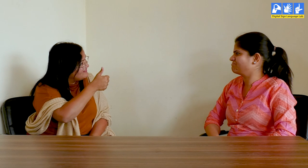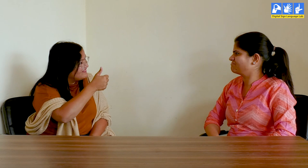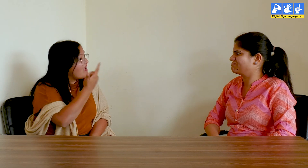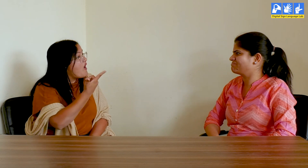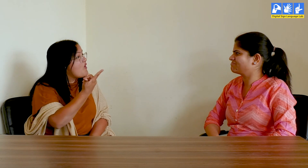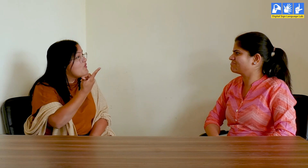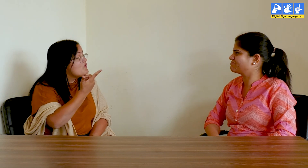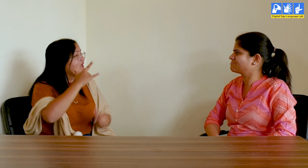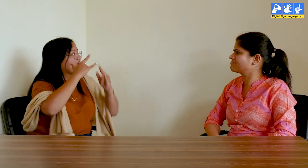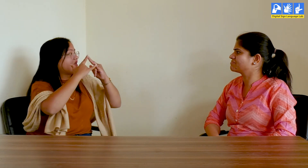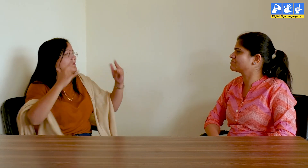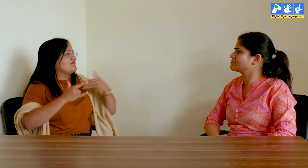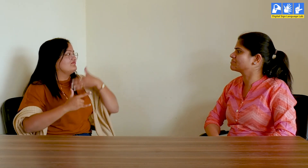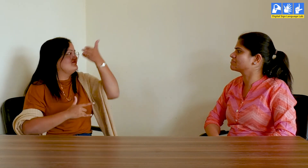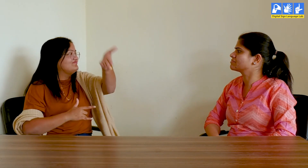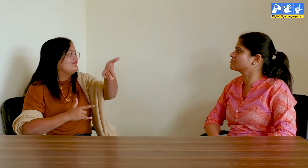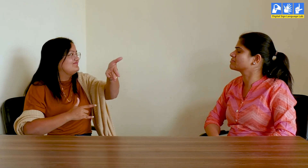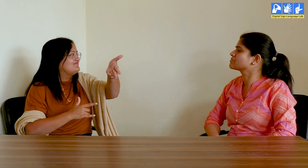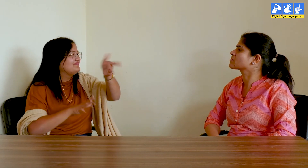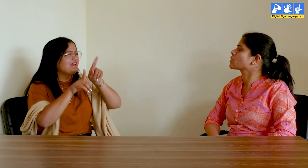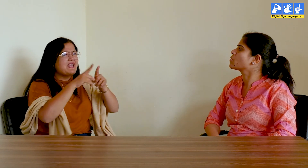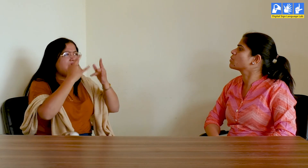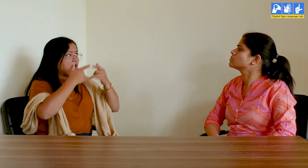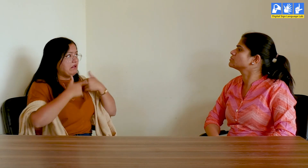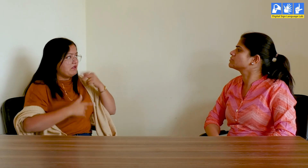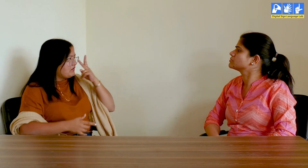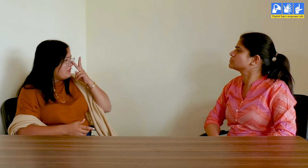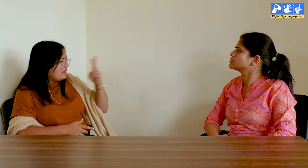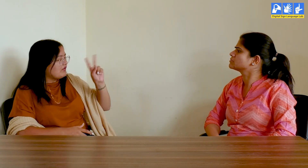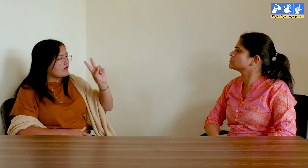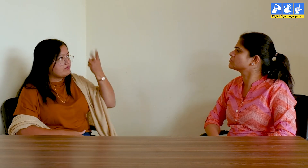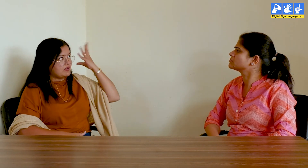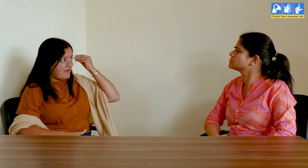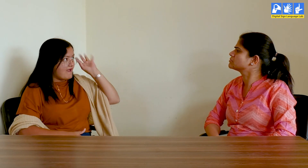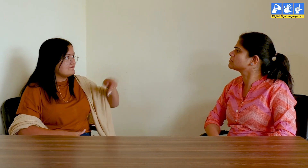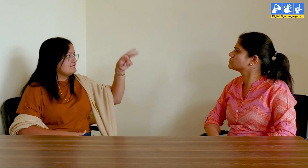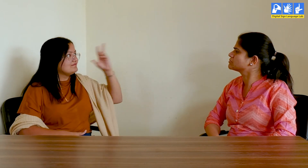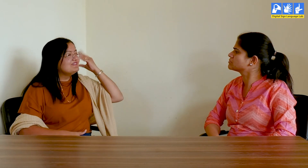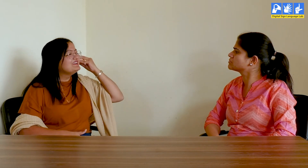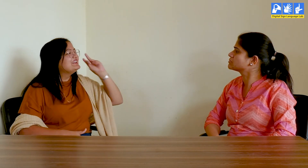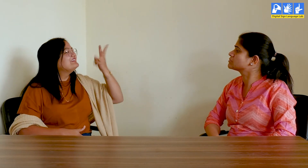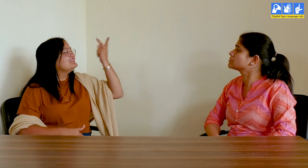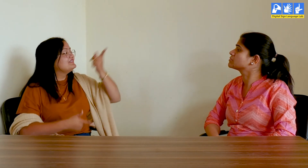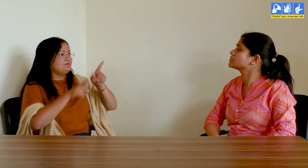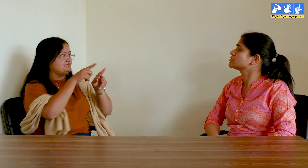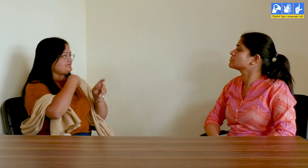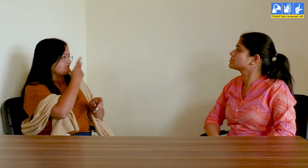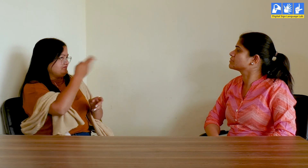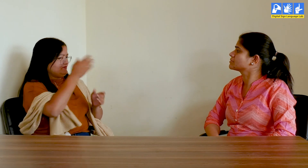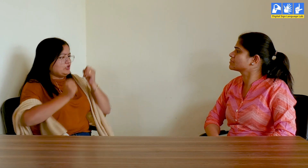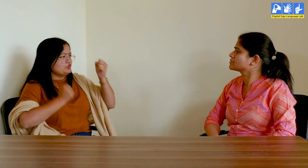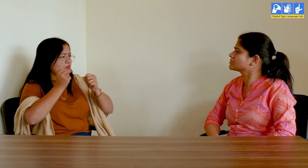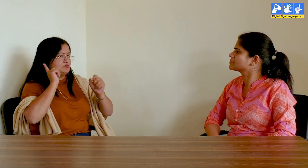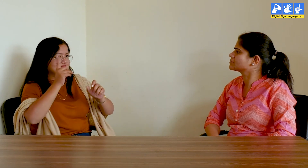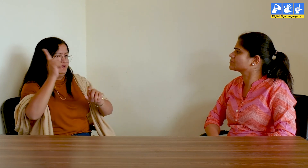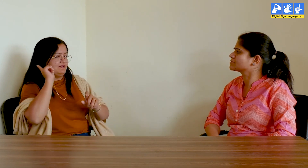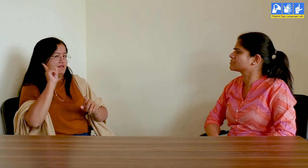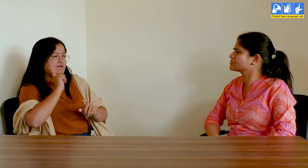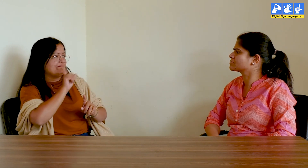इसलिए हम वहां जाकर शिवी लगाते थे। और मुझे एक वदीर वक्ती ने बताया था, कि वहाँ एक सुनने वाले के लाड़ियों के